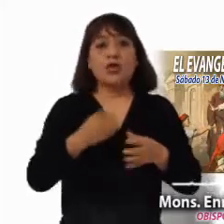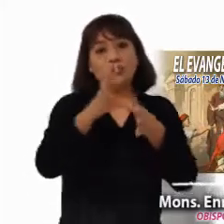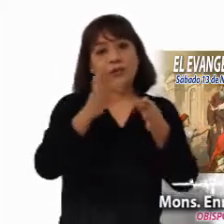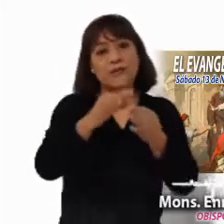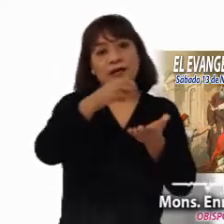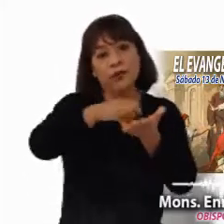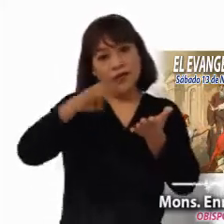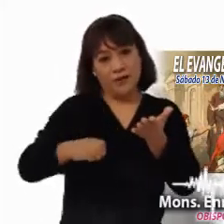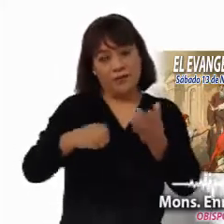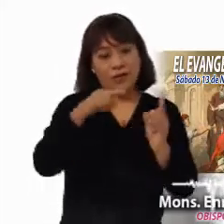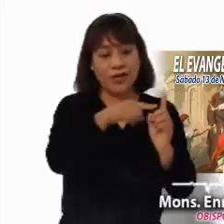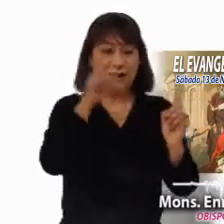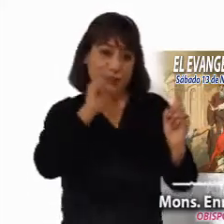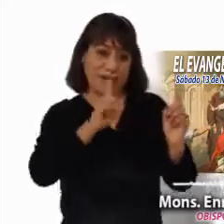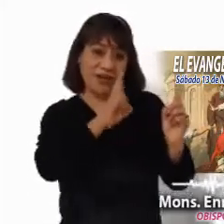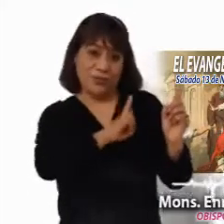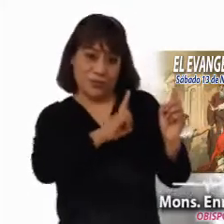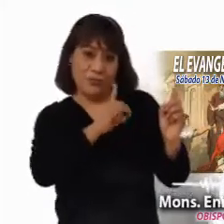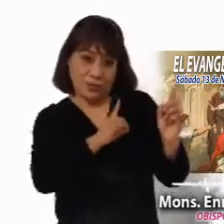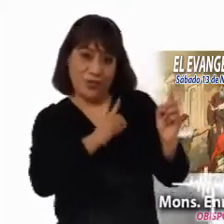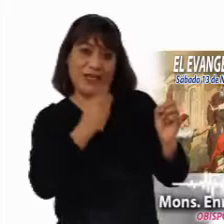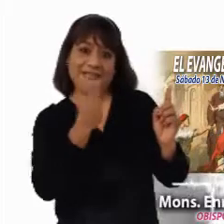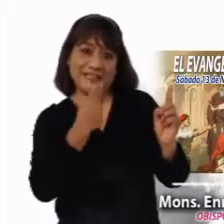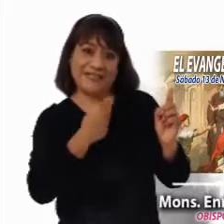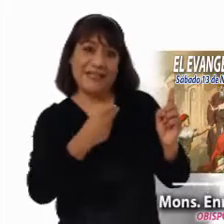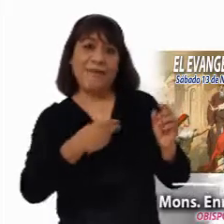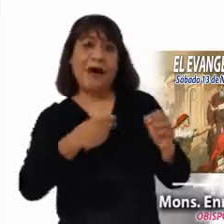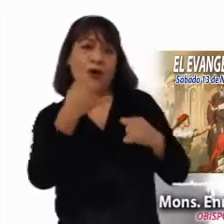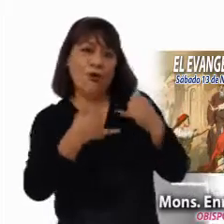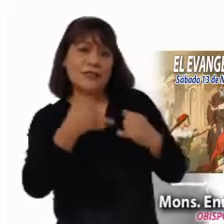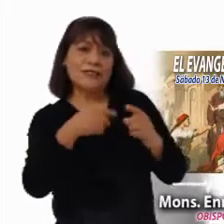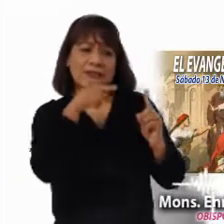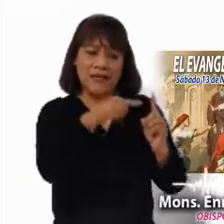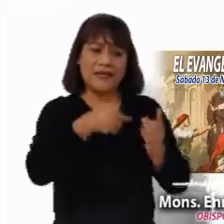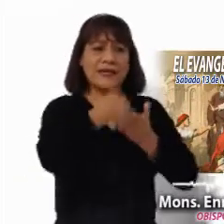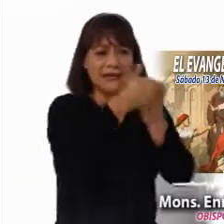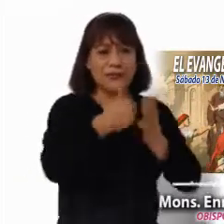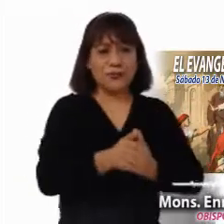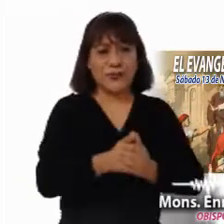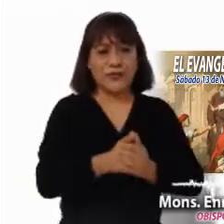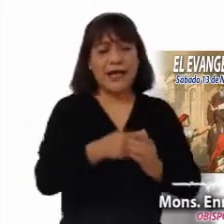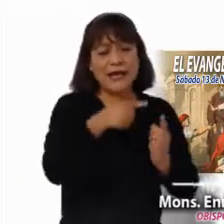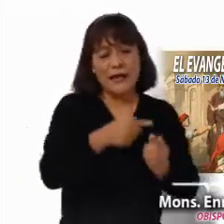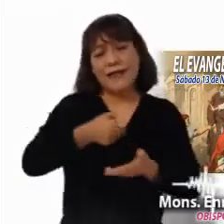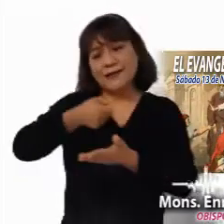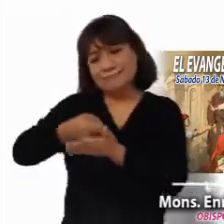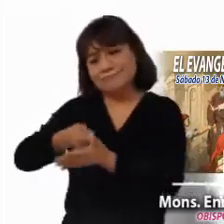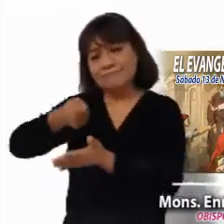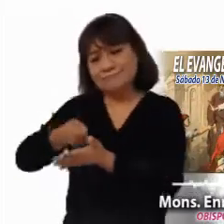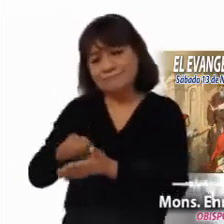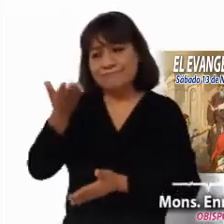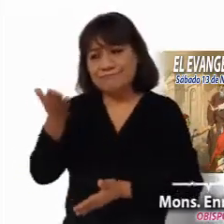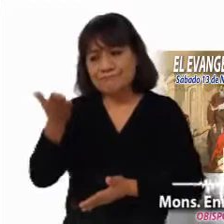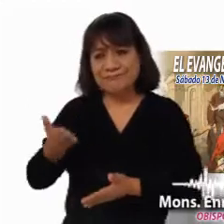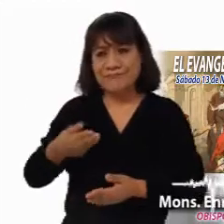de la viuda necesitada de justicia, que acude persistentemente ante el juez hasta que fastidiado octubre a su